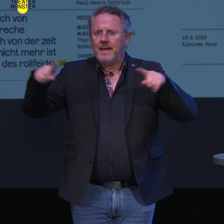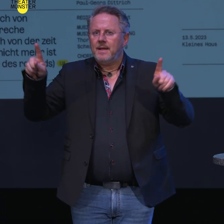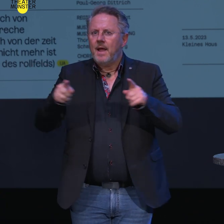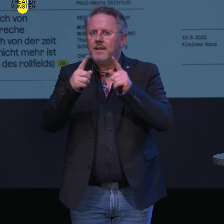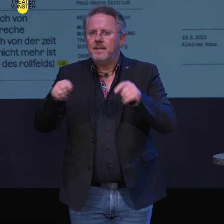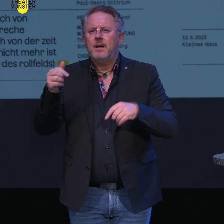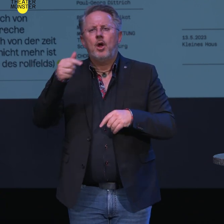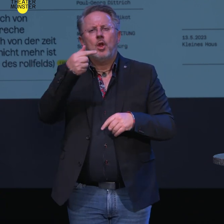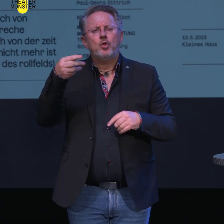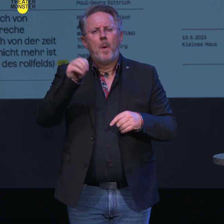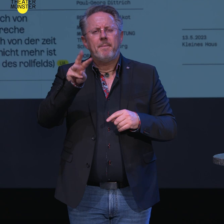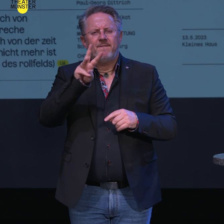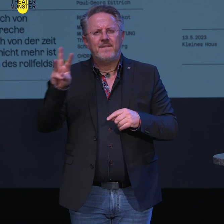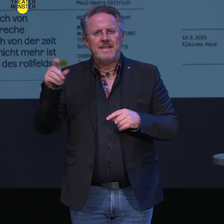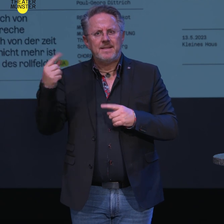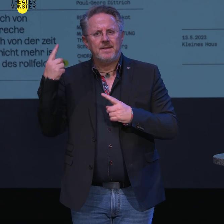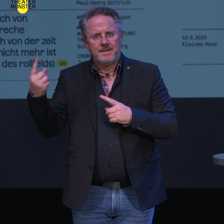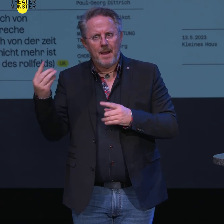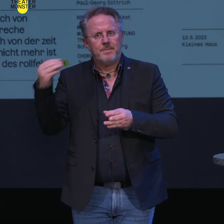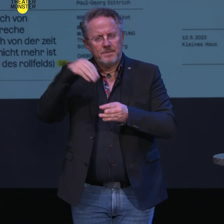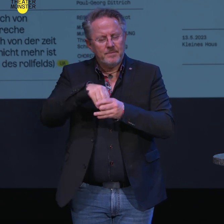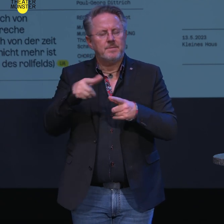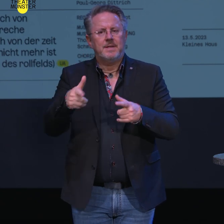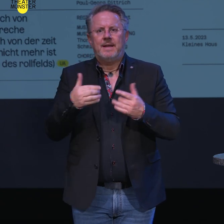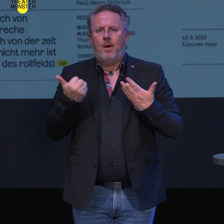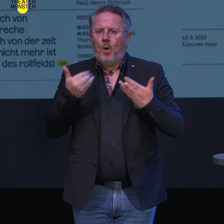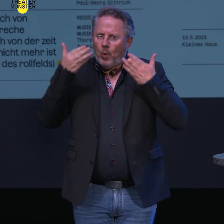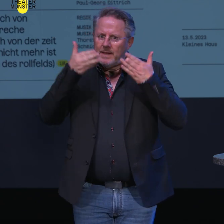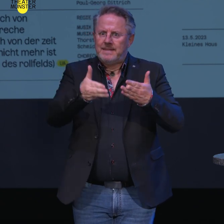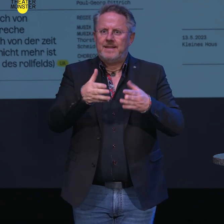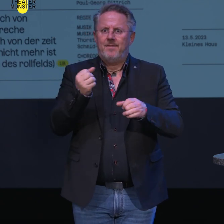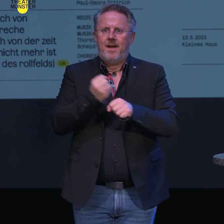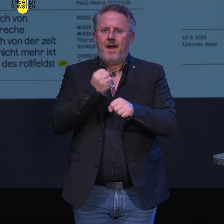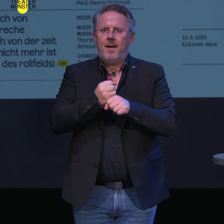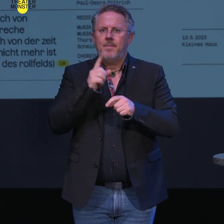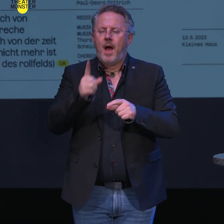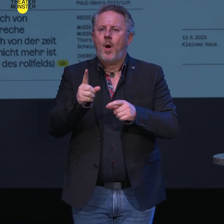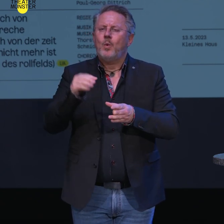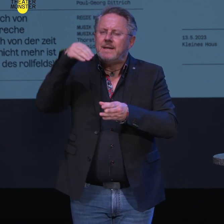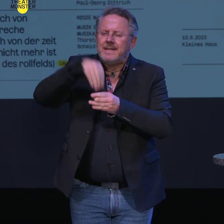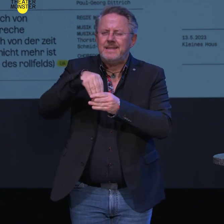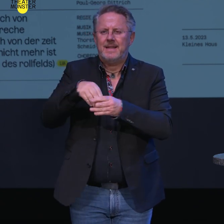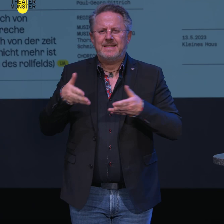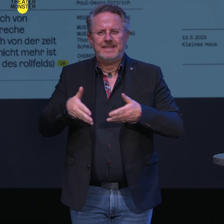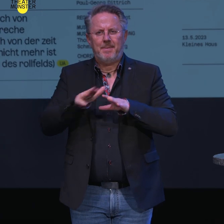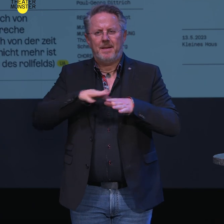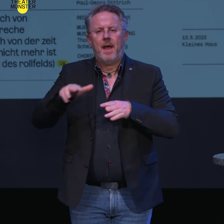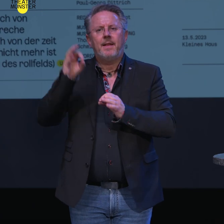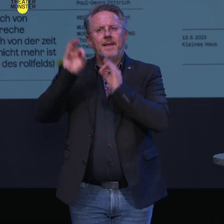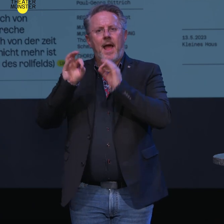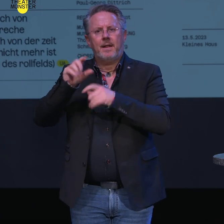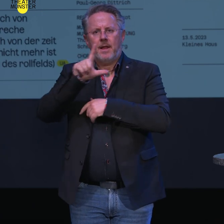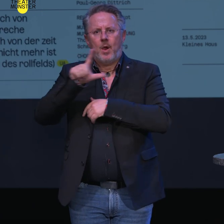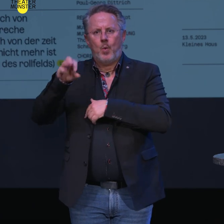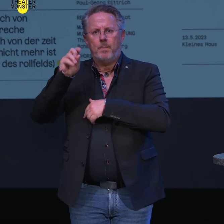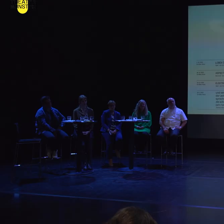Regisseur Tom Rieser, mit dem ich Jahre intensiver zusammenarbeite, nicht nur, aber auch in interdisziplinären Produktionen am Theater Lübeck verbinden,